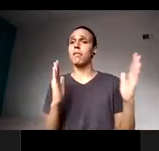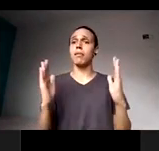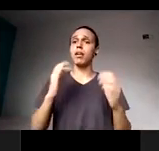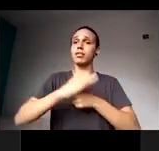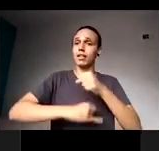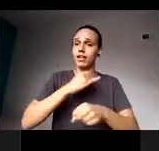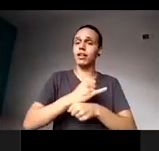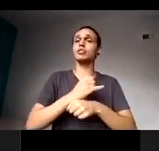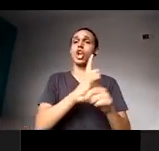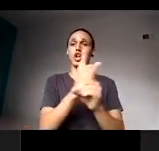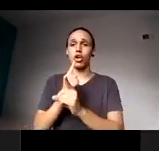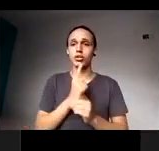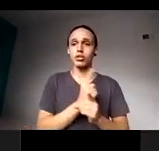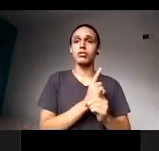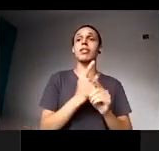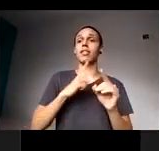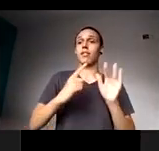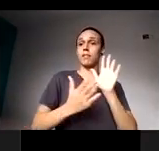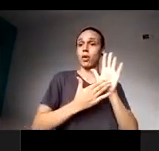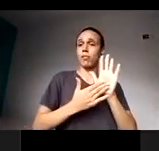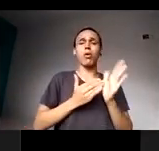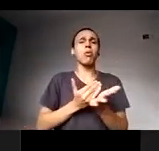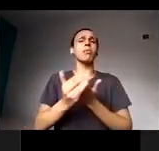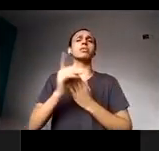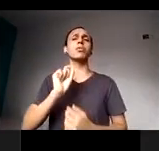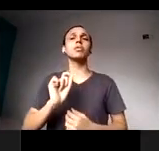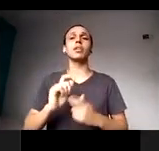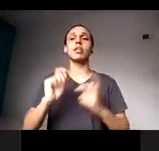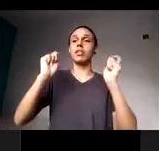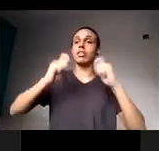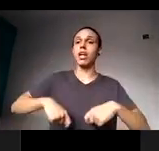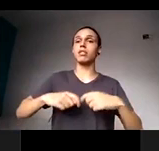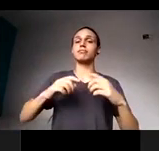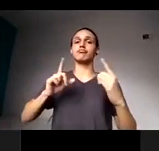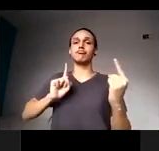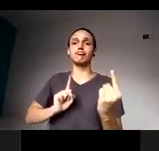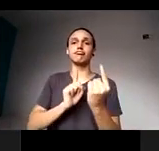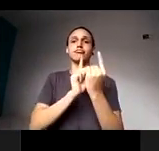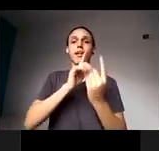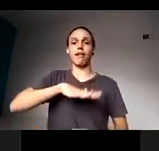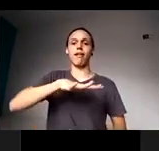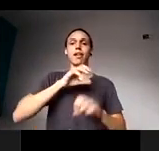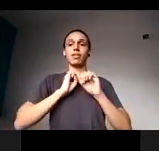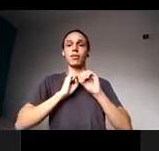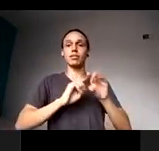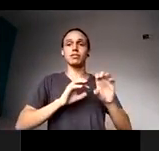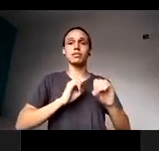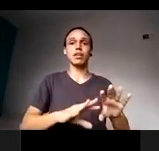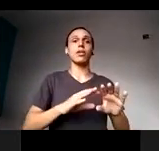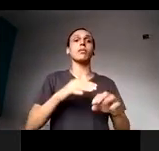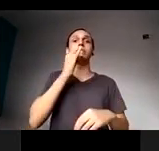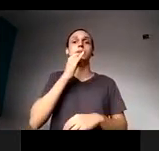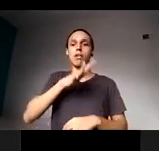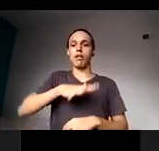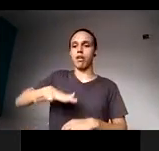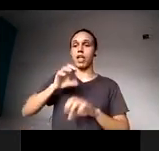num primeiro momento, como uma aproximação da área da educação com outras estratégias que nós